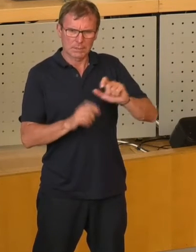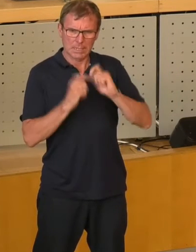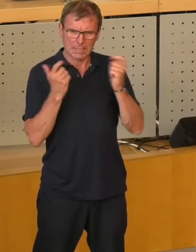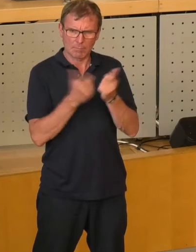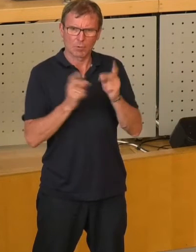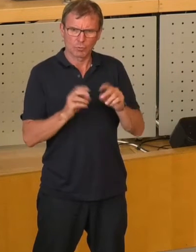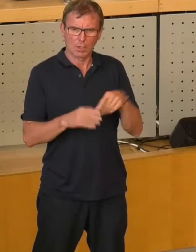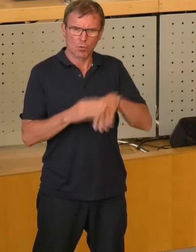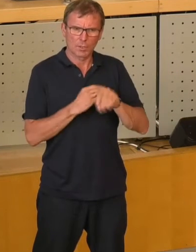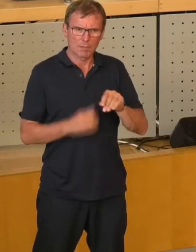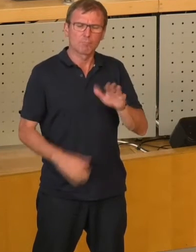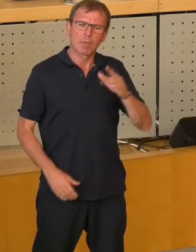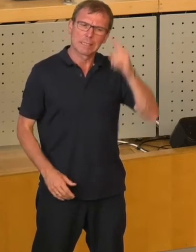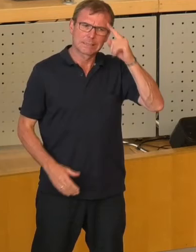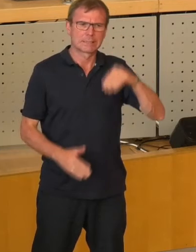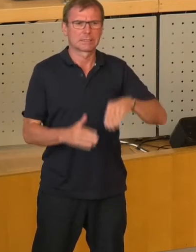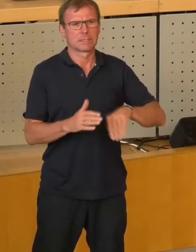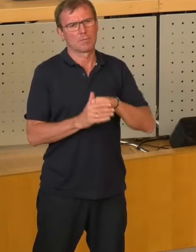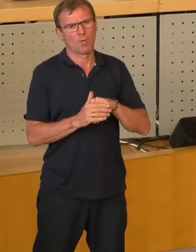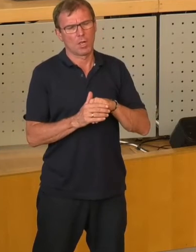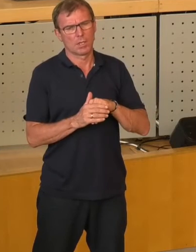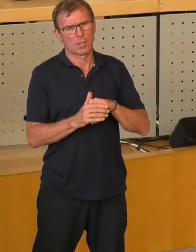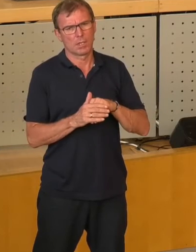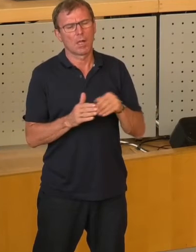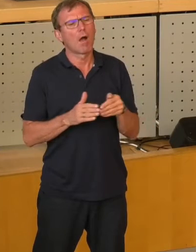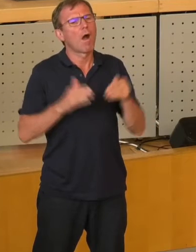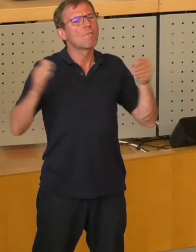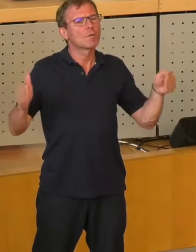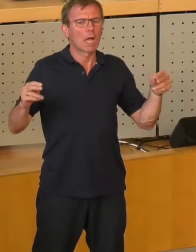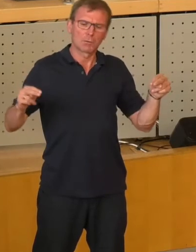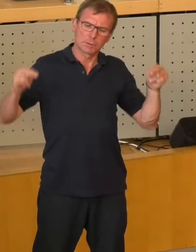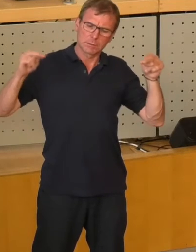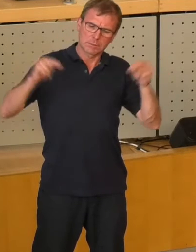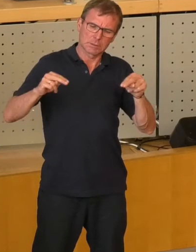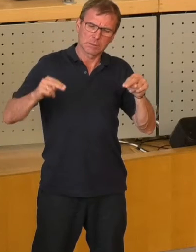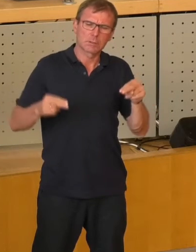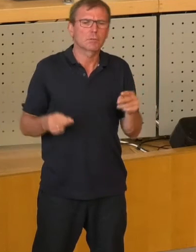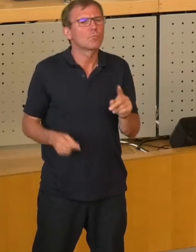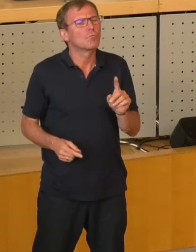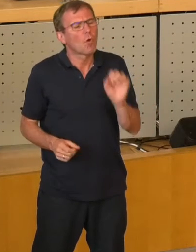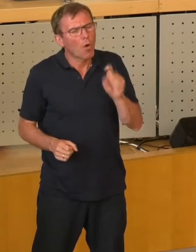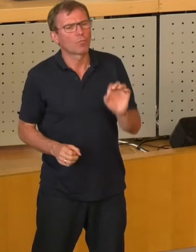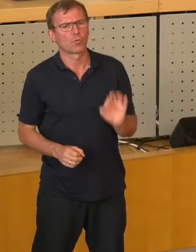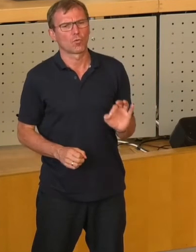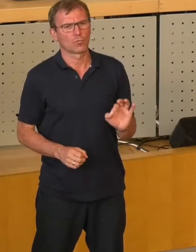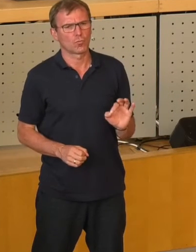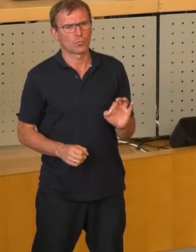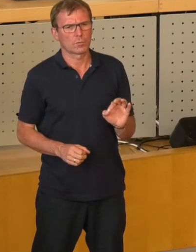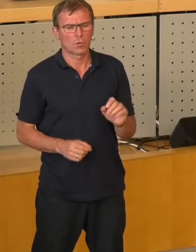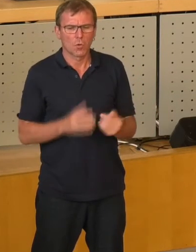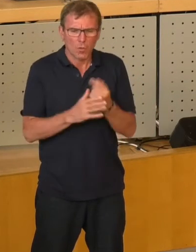Unternehmen sinnvoll. Eine Sicht von außen ist immer gut und kann Synergien erzeugen.